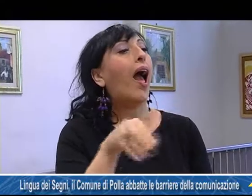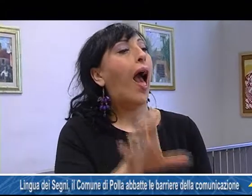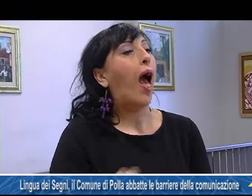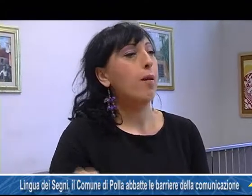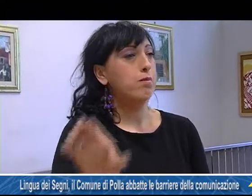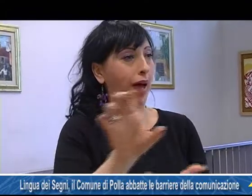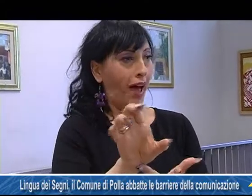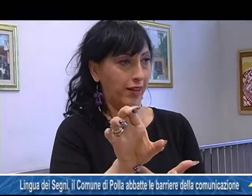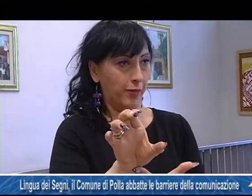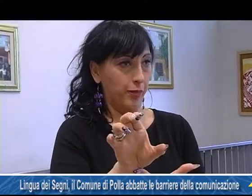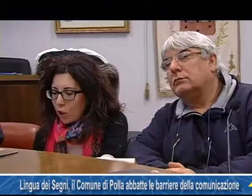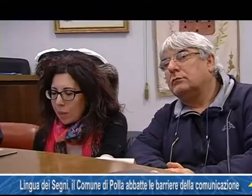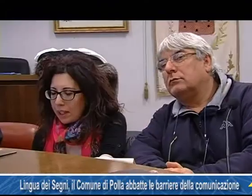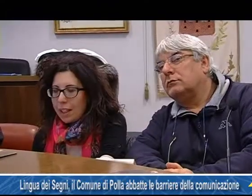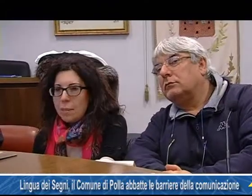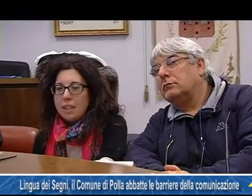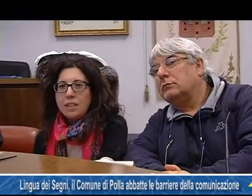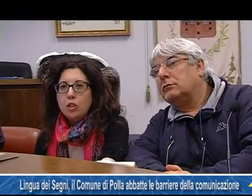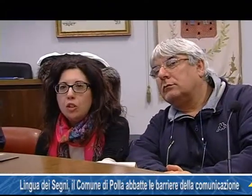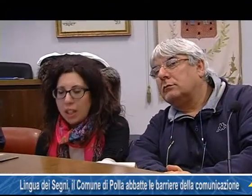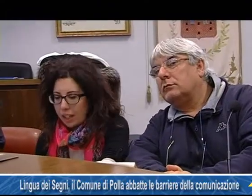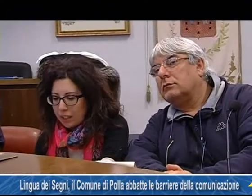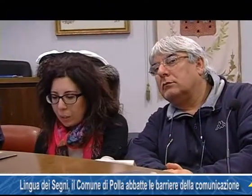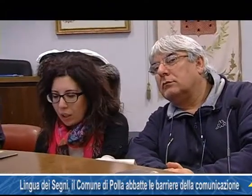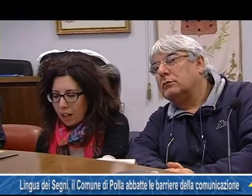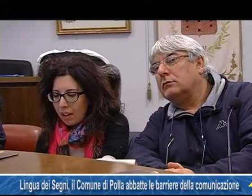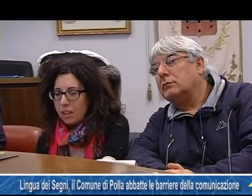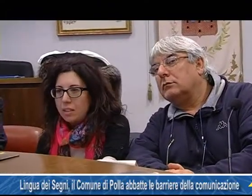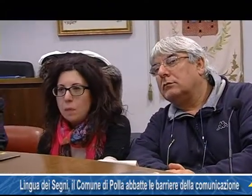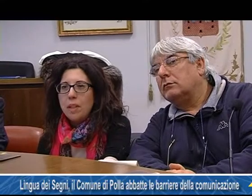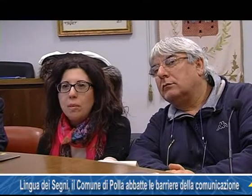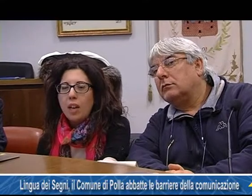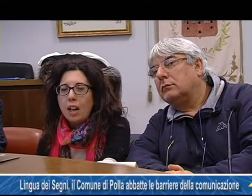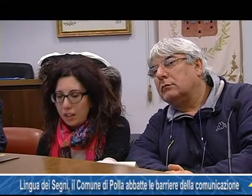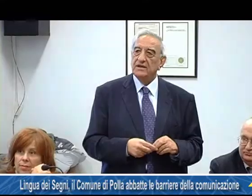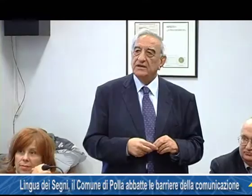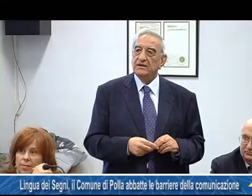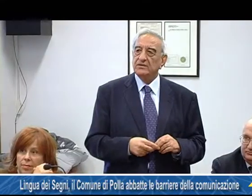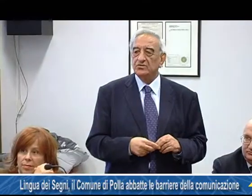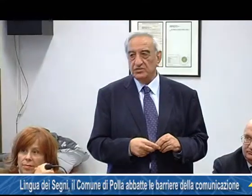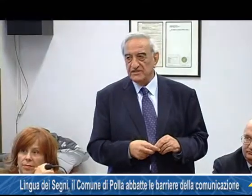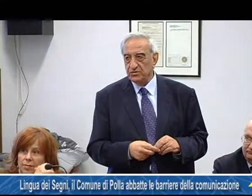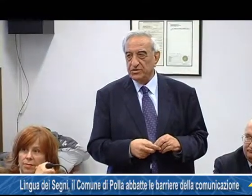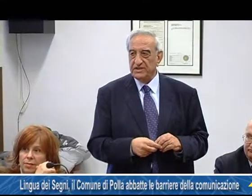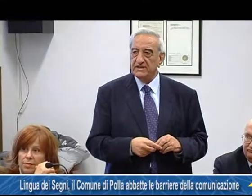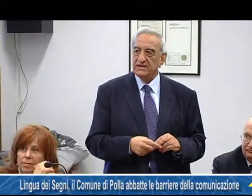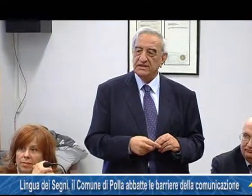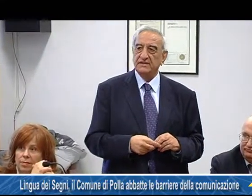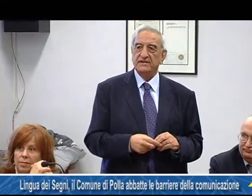proposta del Consigliere alle Politiche Sociali, Rosaria Sinforosa, una deliberazione all'unanimità per il riconoscimento della lingua dei segni